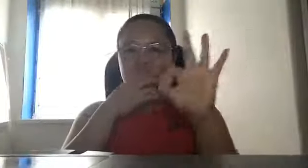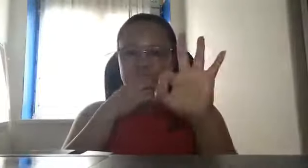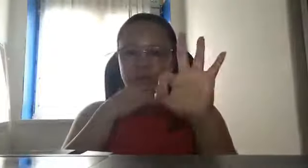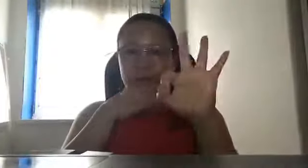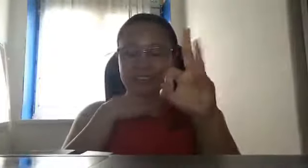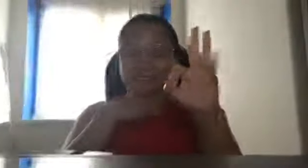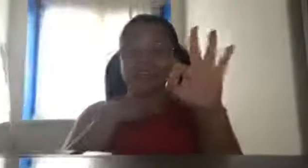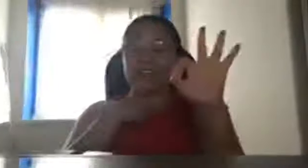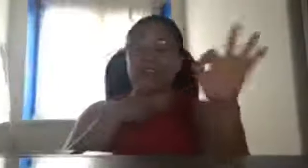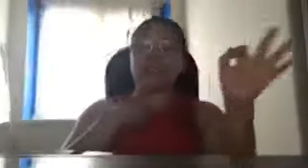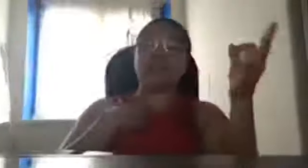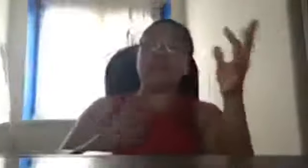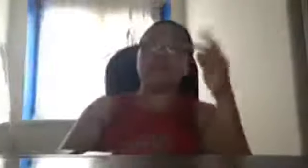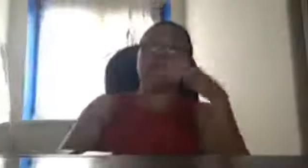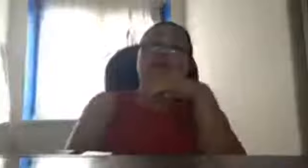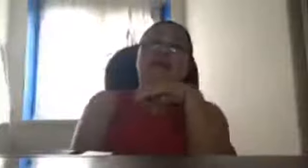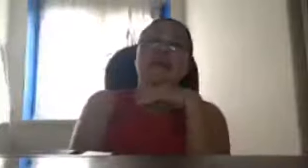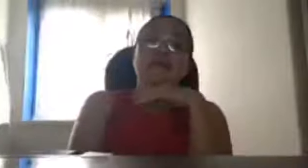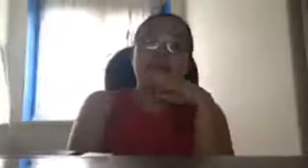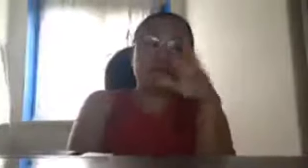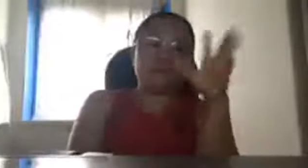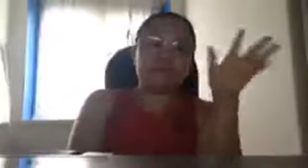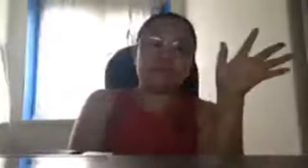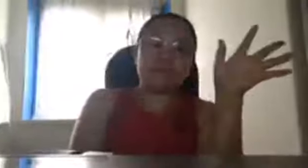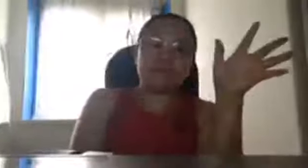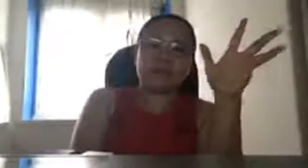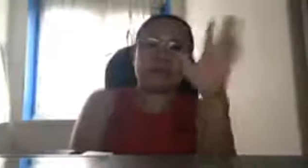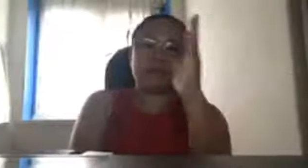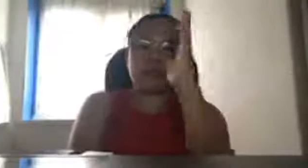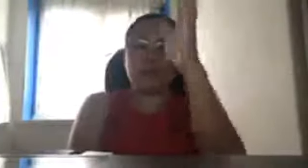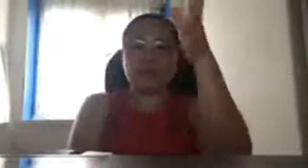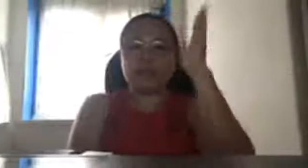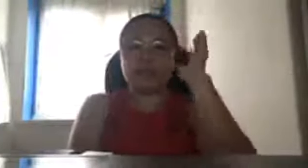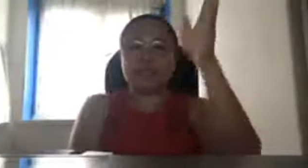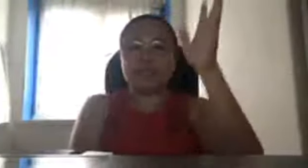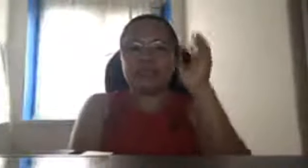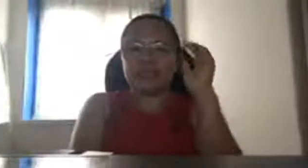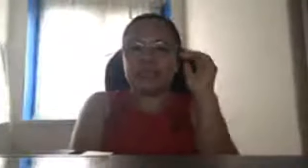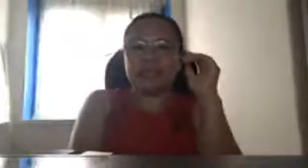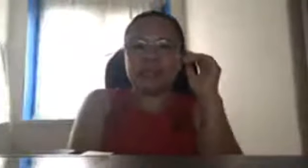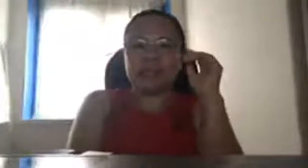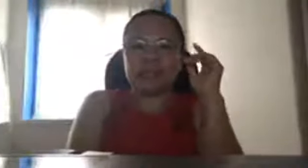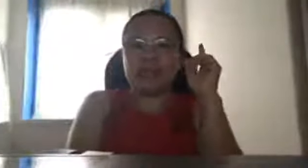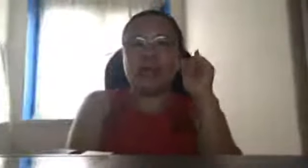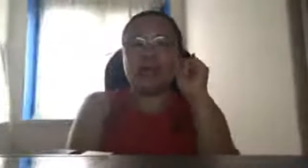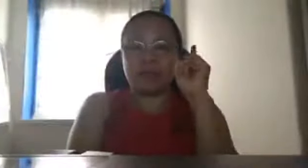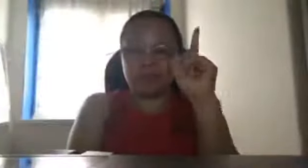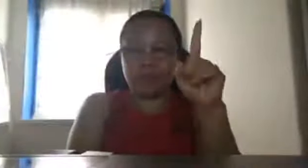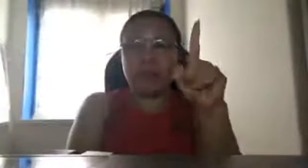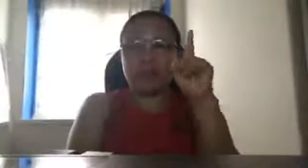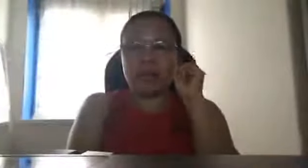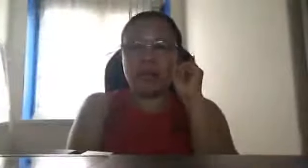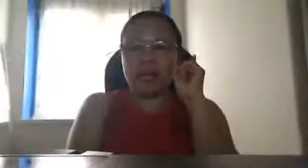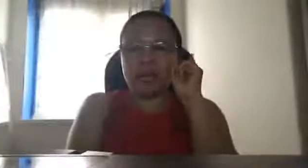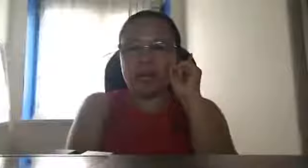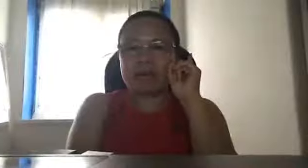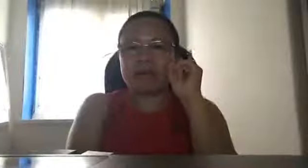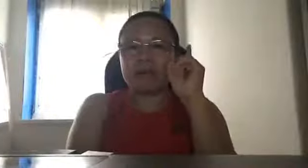tatlong radar na yan ay makukontrol na ng military kailangan po ang ating